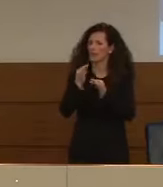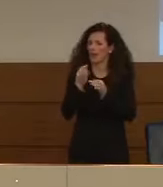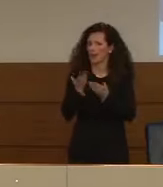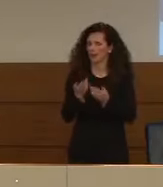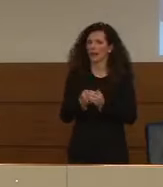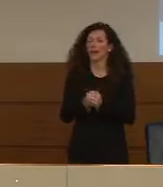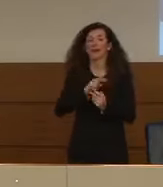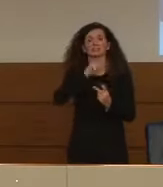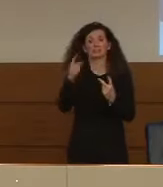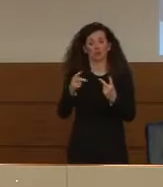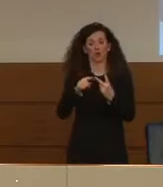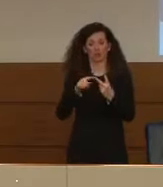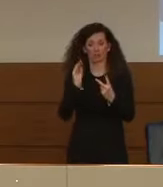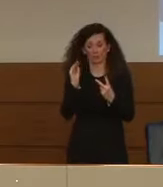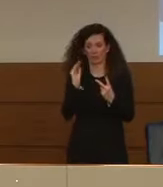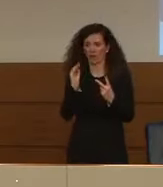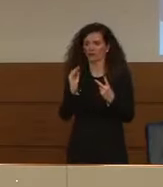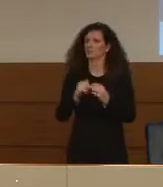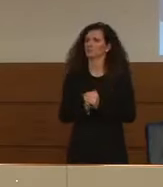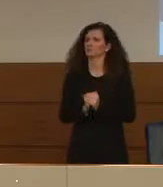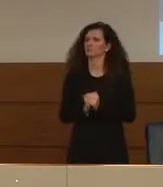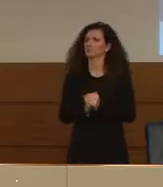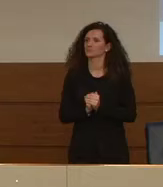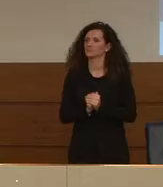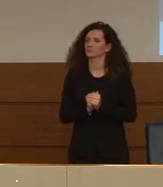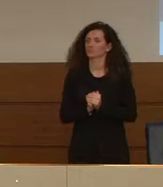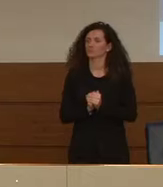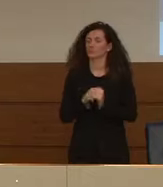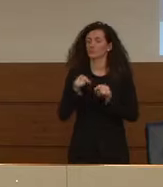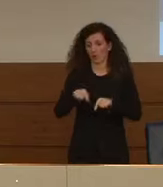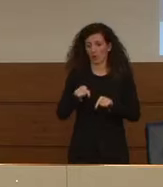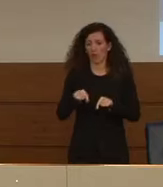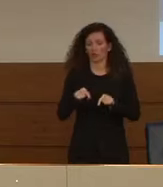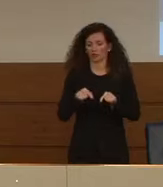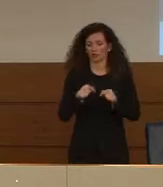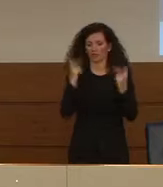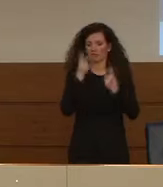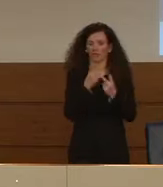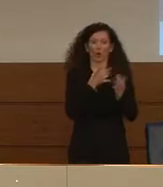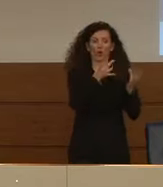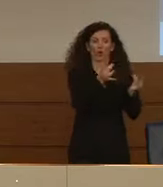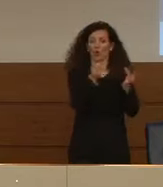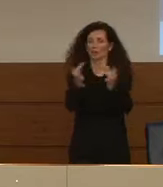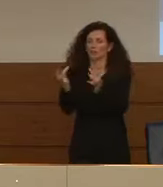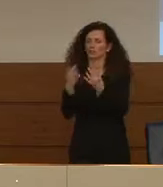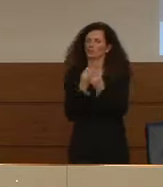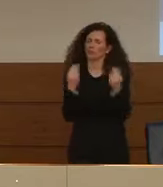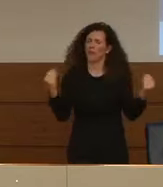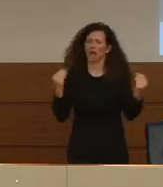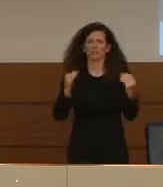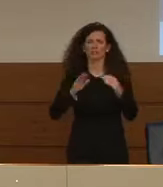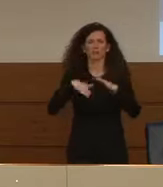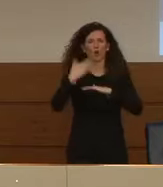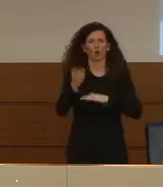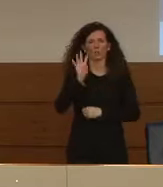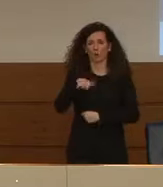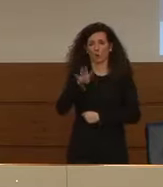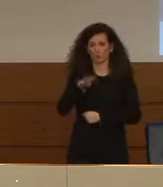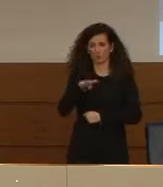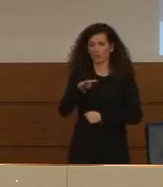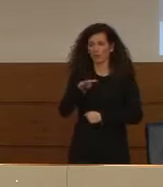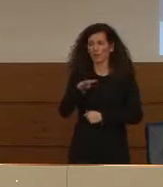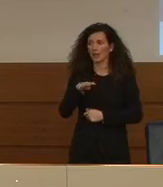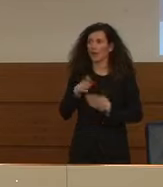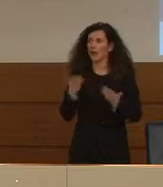è invece oggi sono aumentati molti i contagi, siamo oltre 4.000 e se questo è almeno